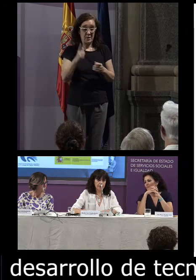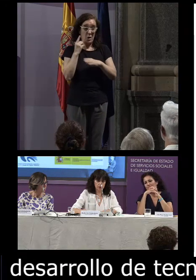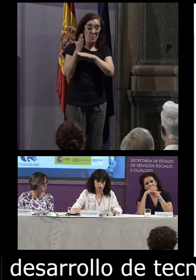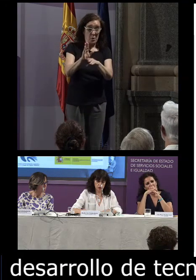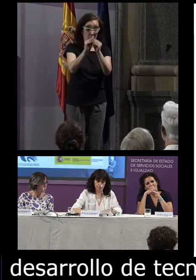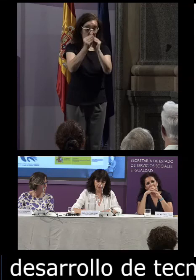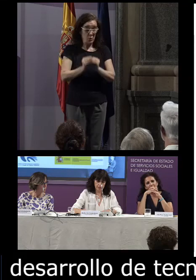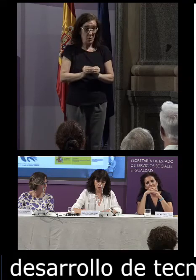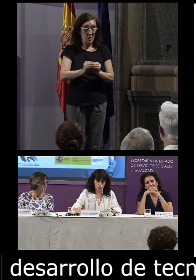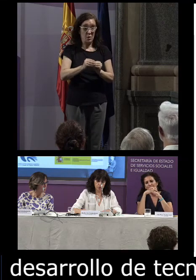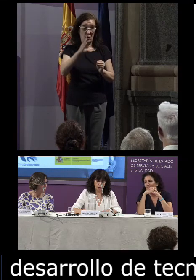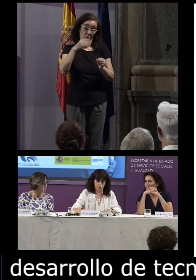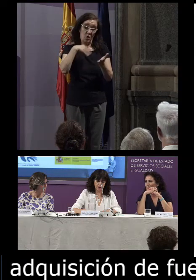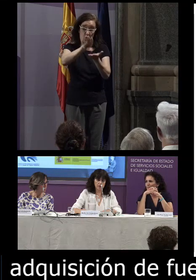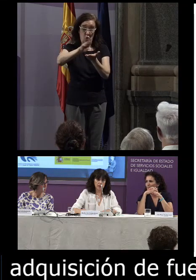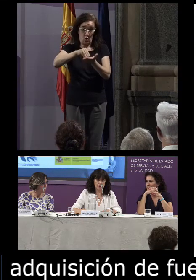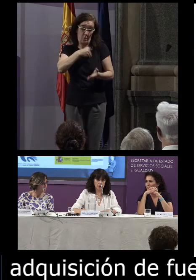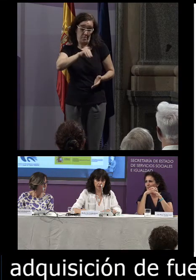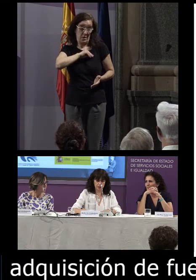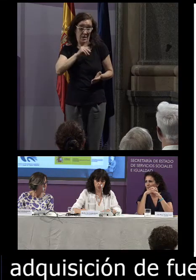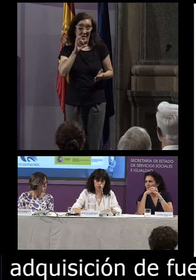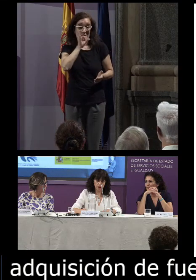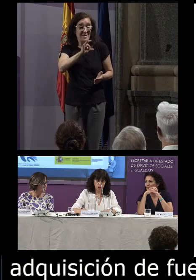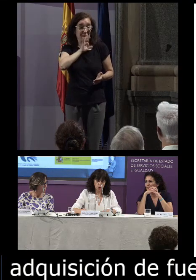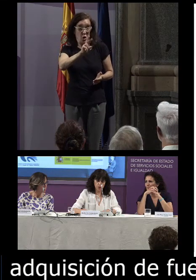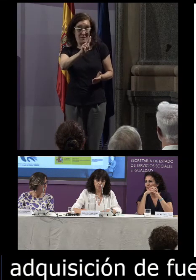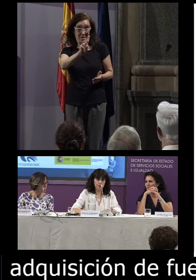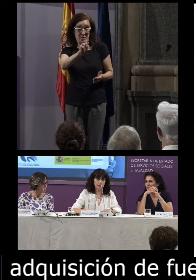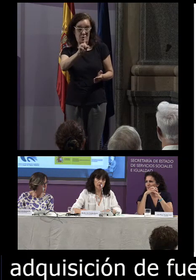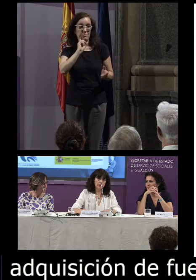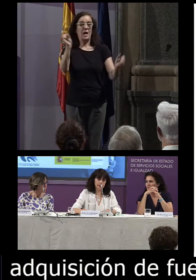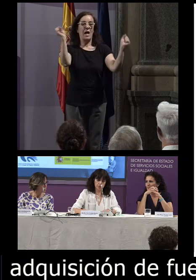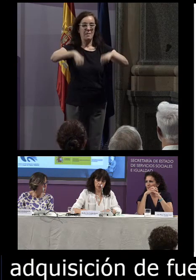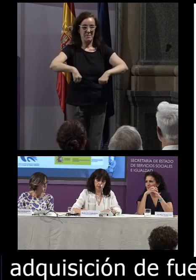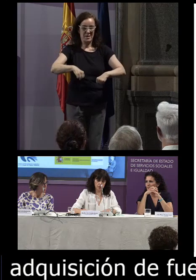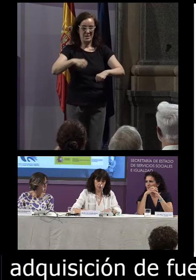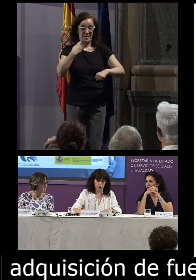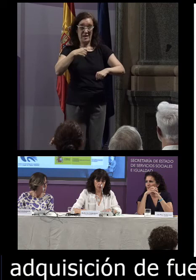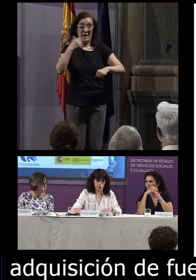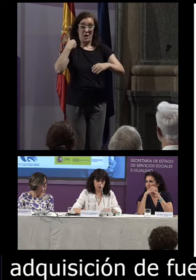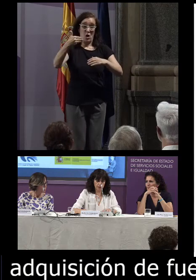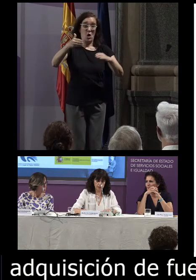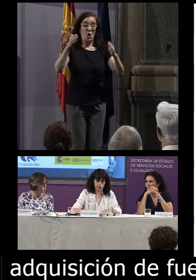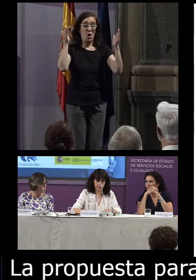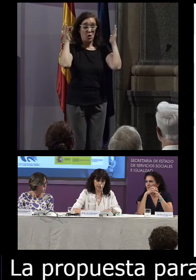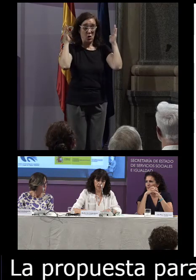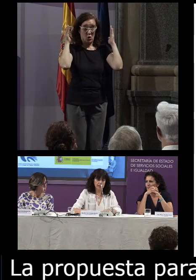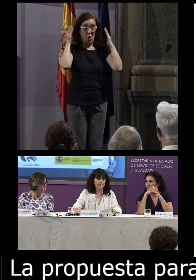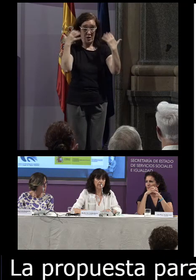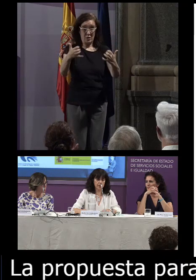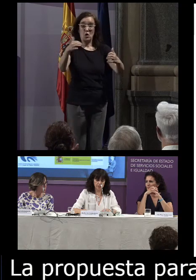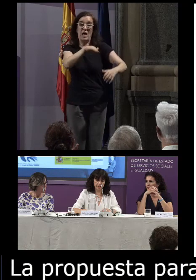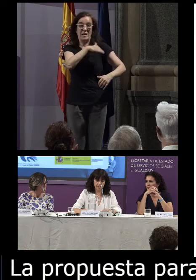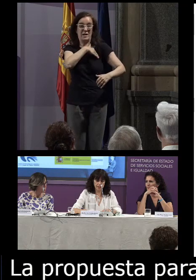elaboración del corpus del español del siglo XXI fue aprobado en el decimotercer congreso de la asociación de academias